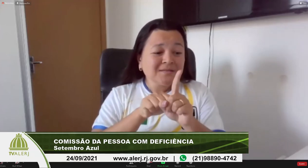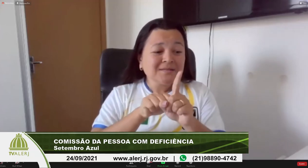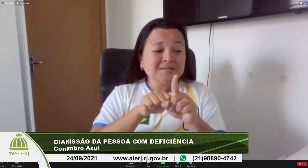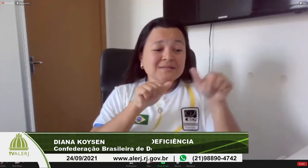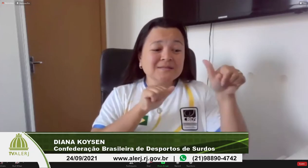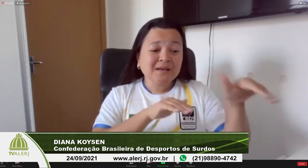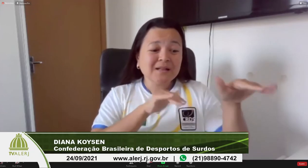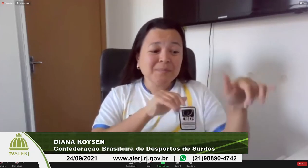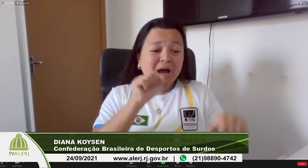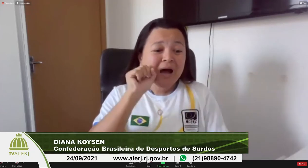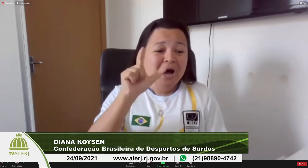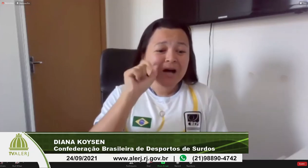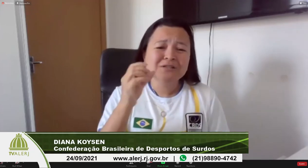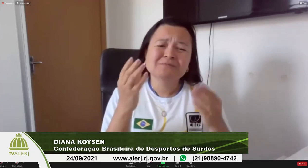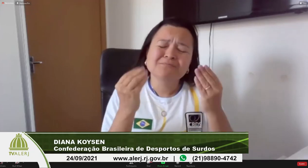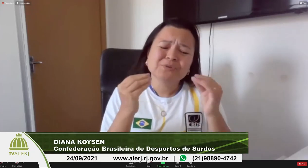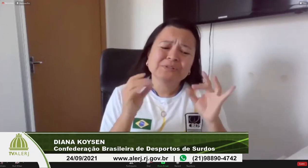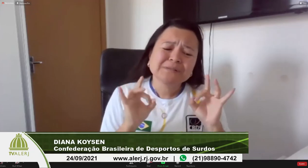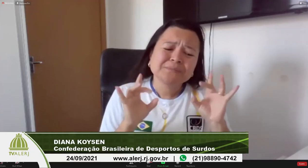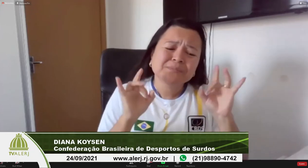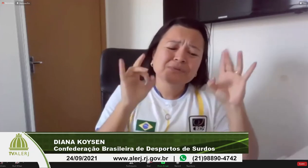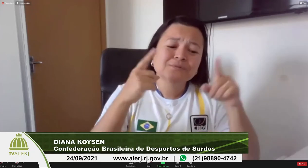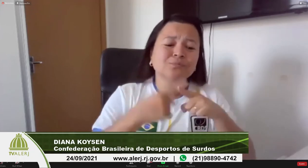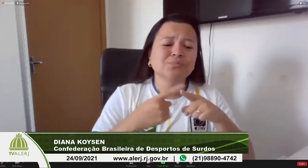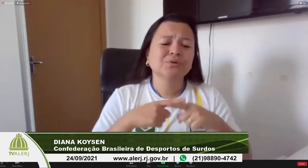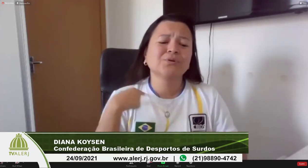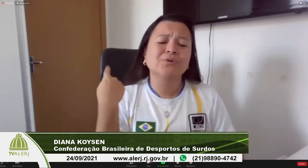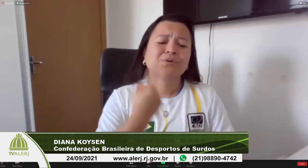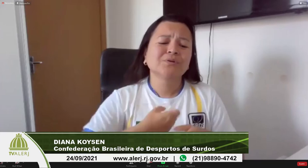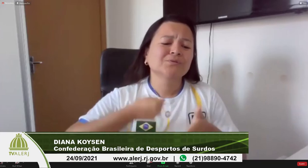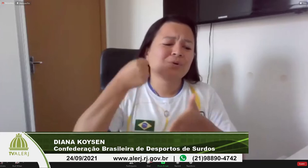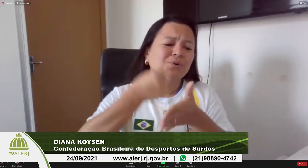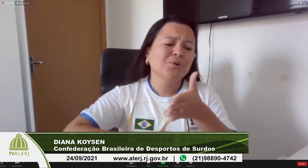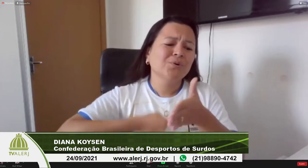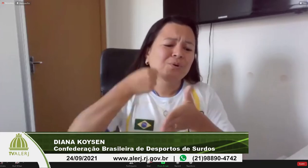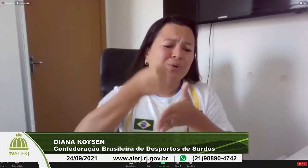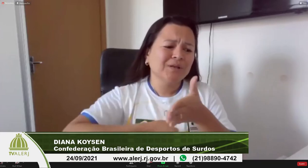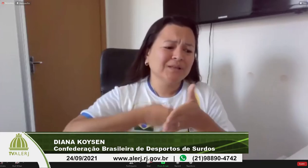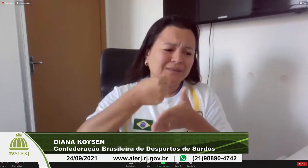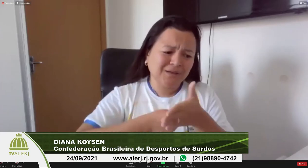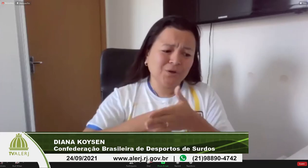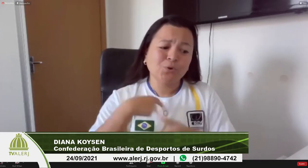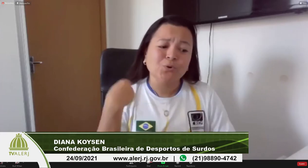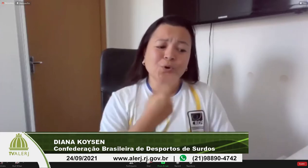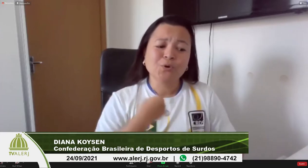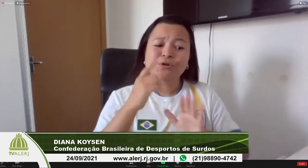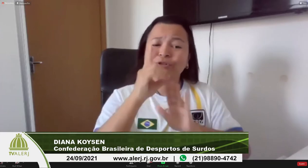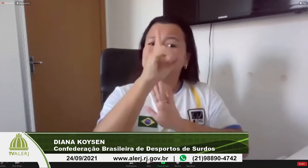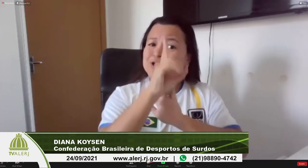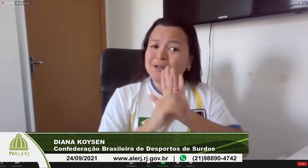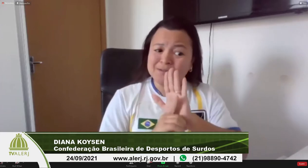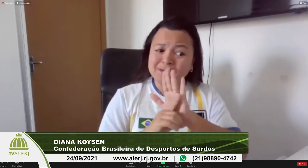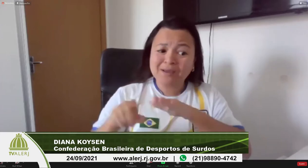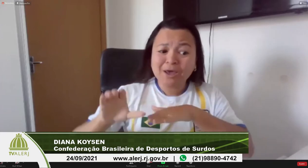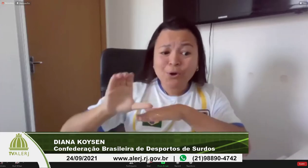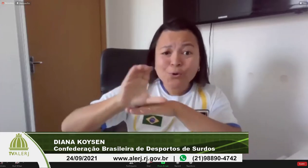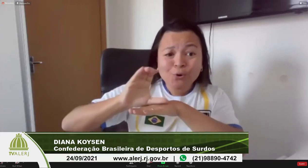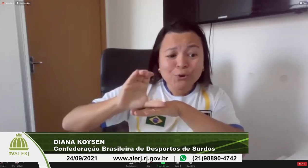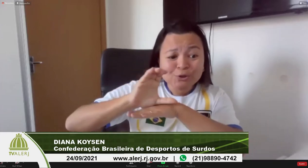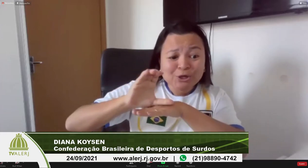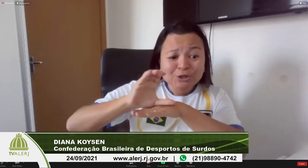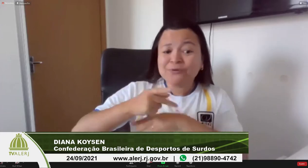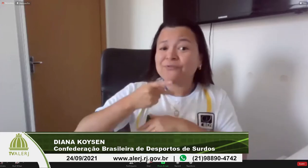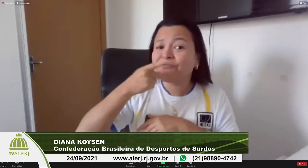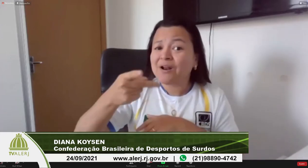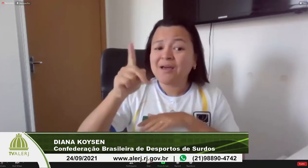acessibilidade esteja em todo o Brasil agora o mês de setembro o setembro azul é um mês muito especial porque ele